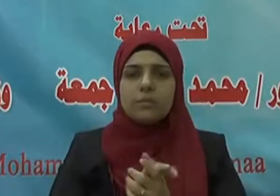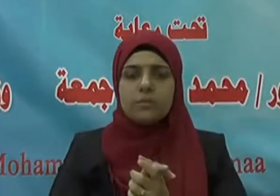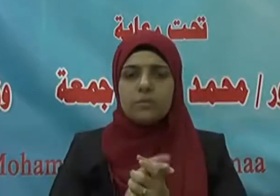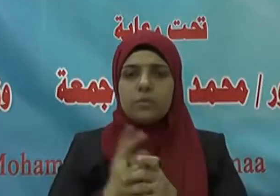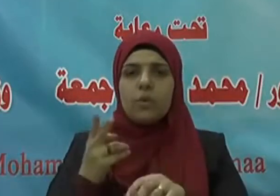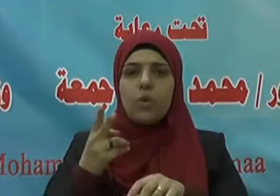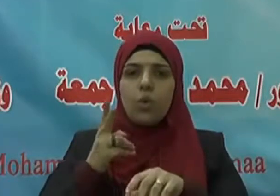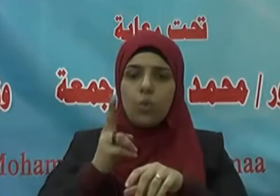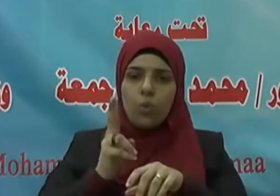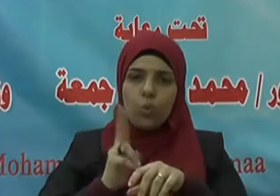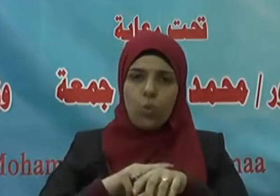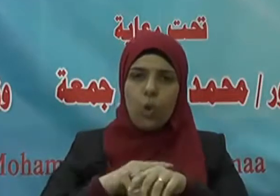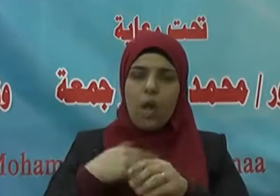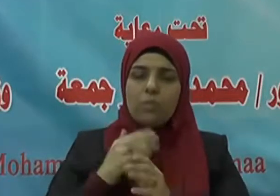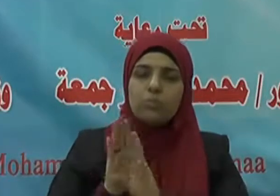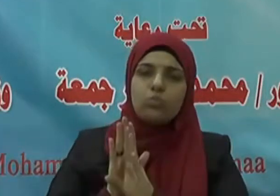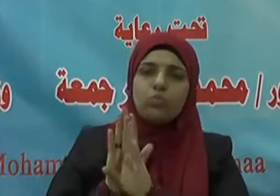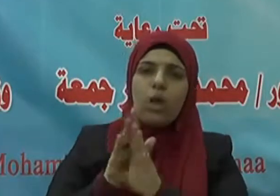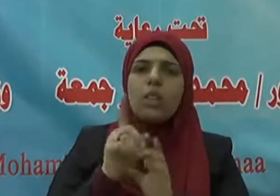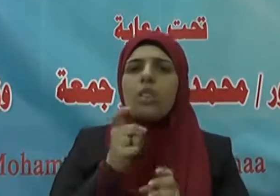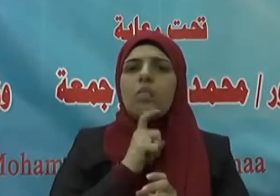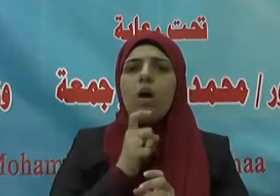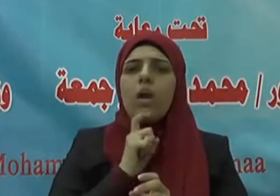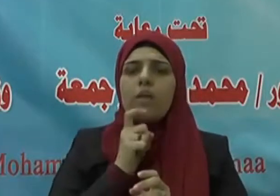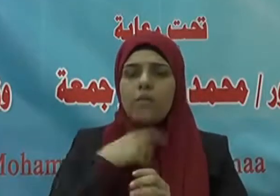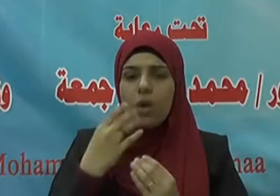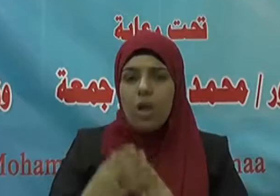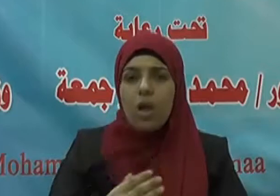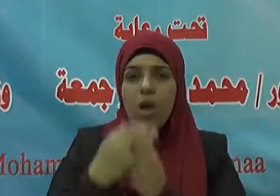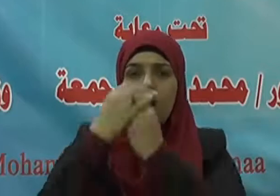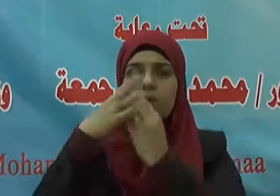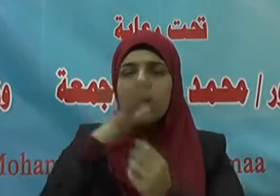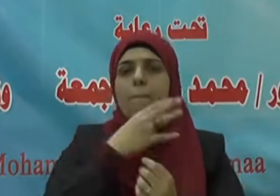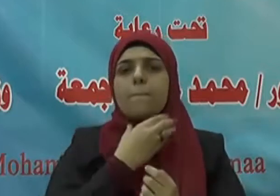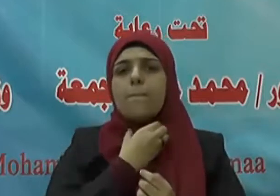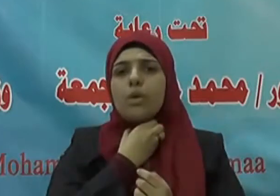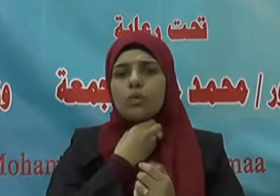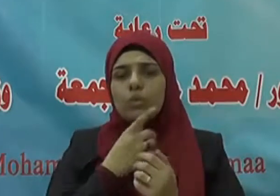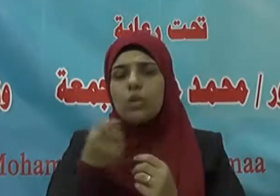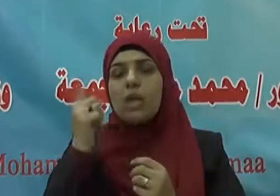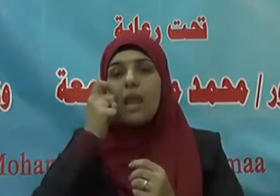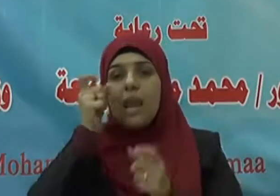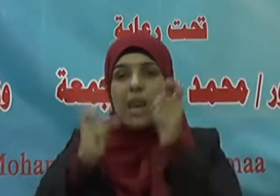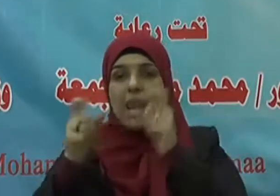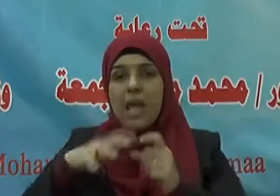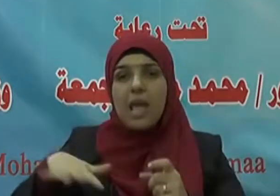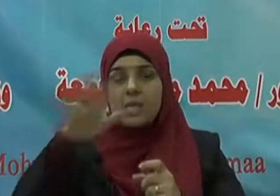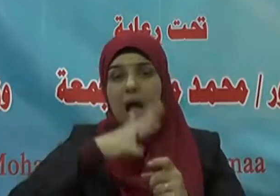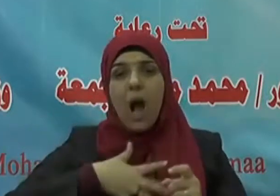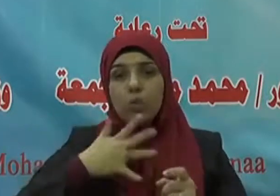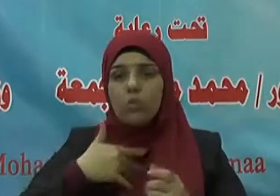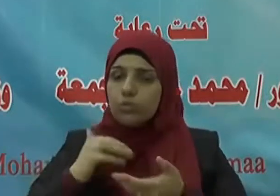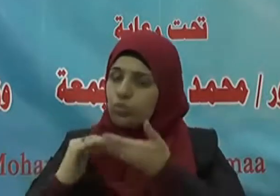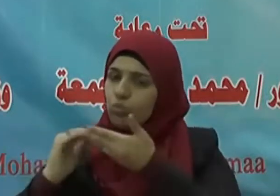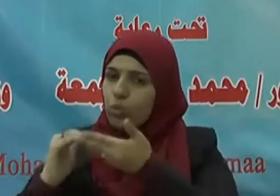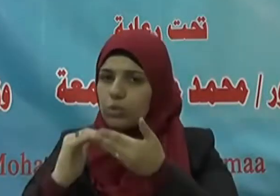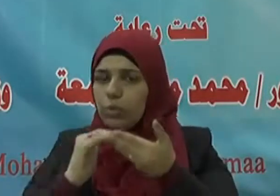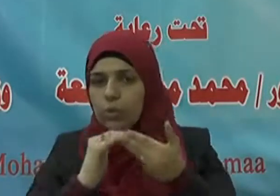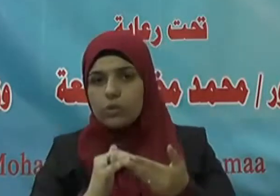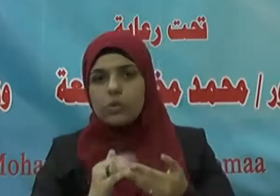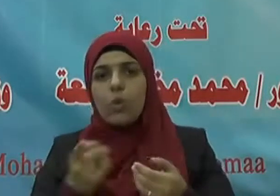وإعانة الضعيف وإغاثة الملهوف وقضاء حوائج المحتاجين